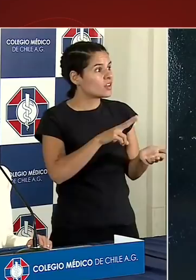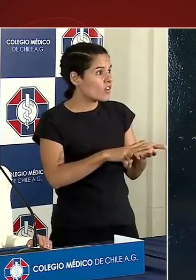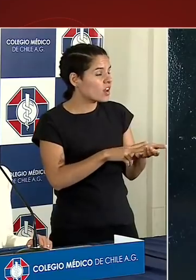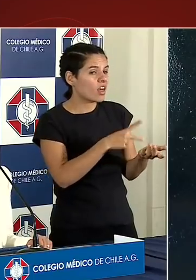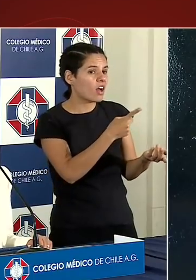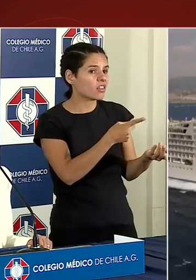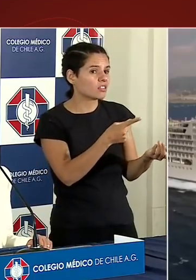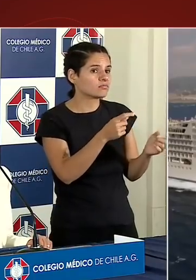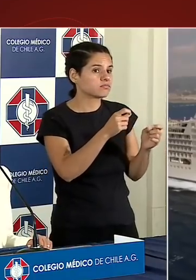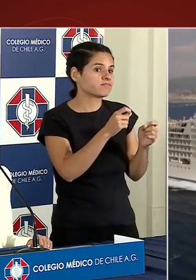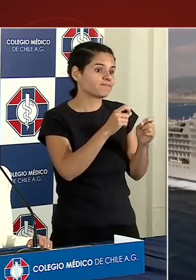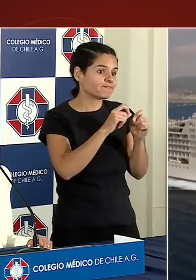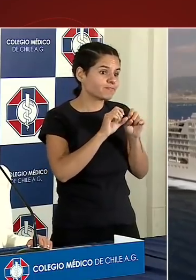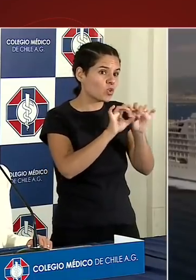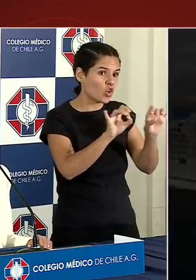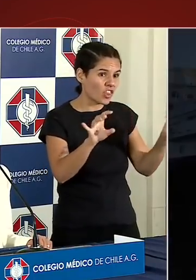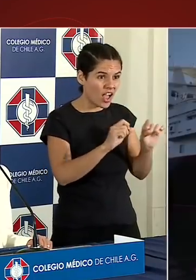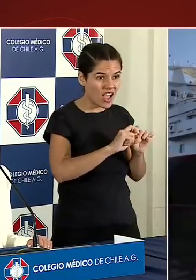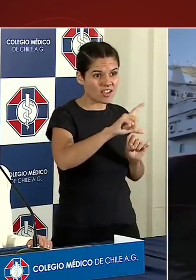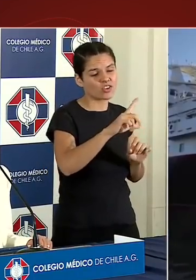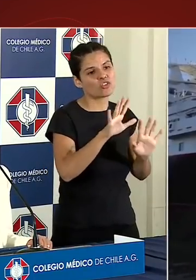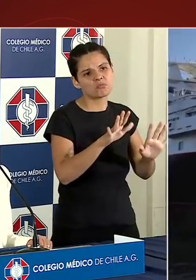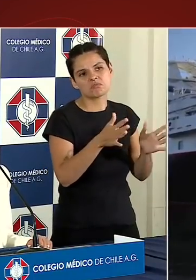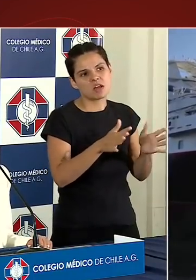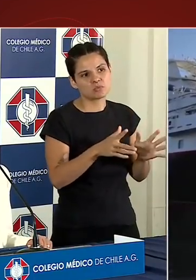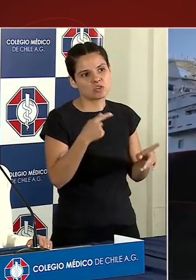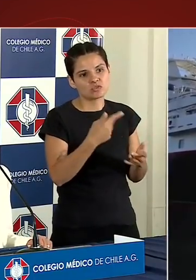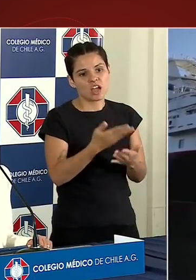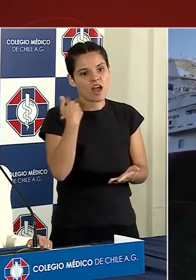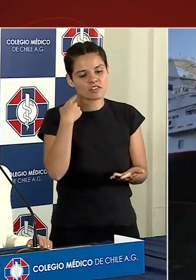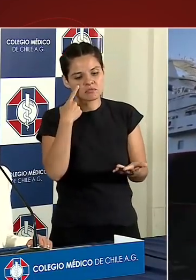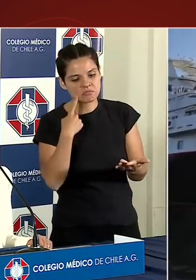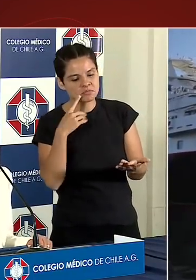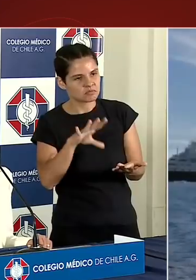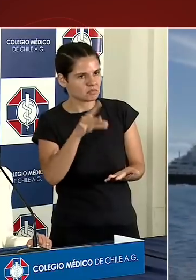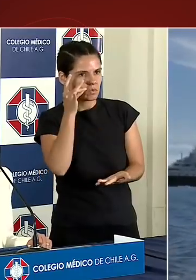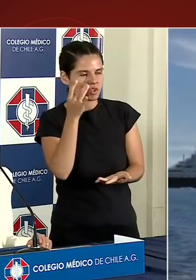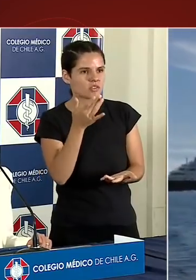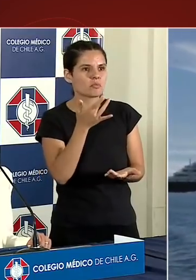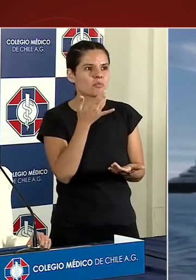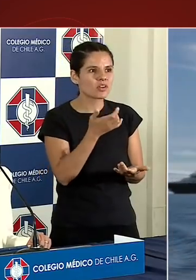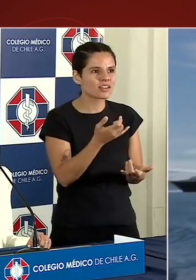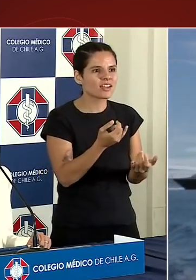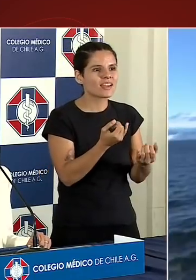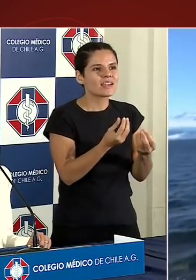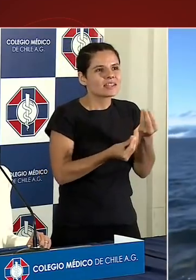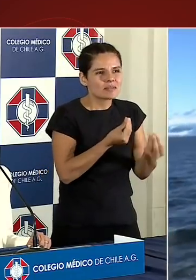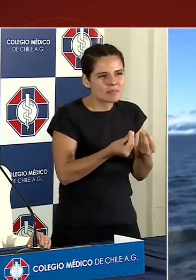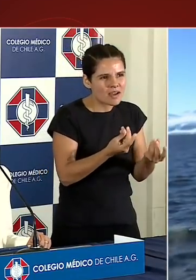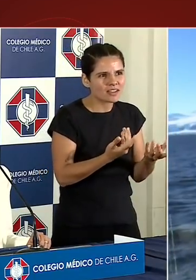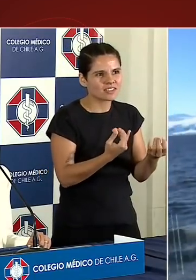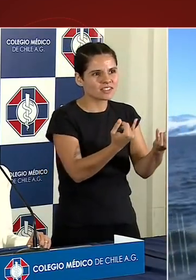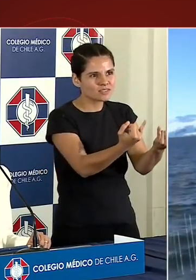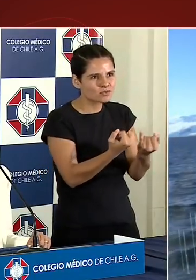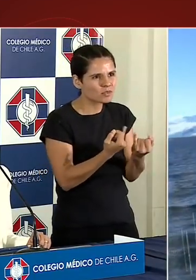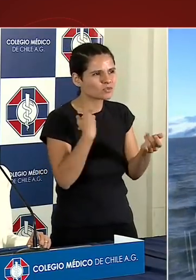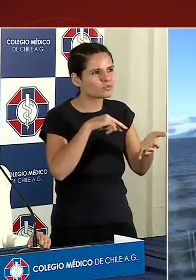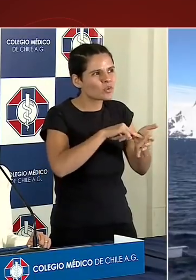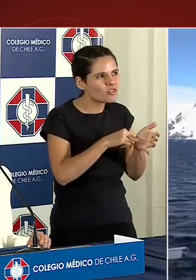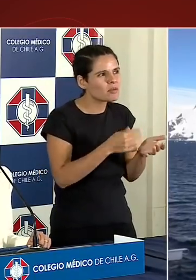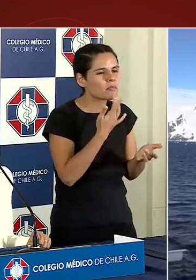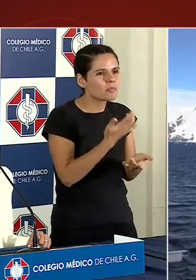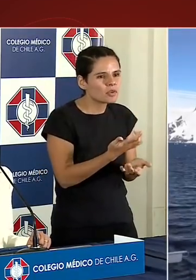esperábamos, comprendiendo que los datos tienen un problema justamente con el cuello de botella, con